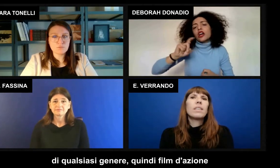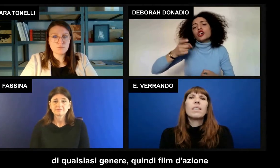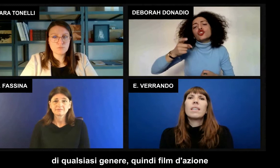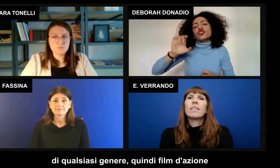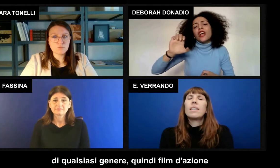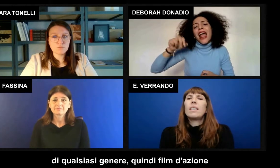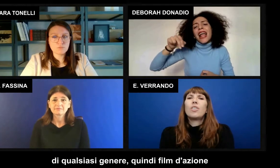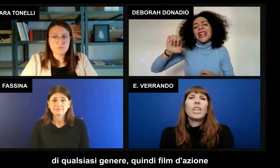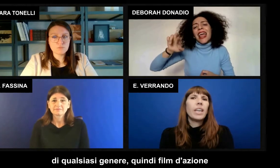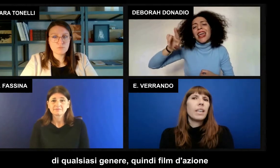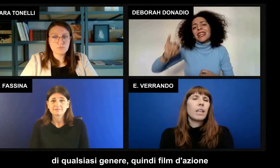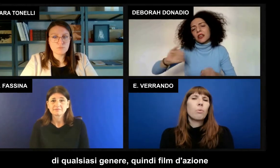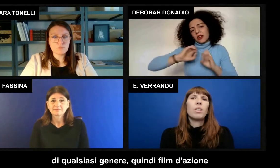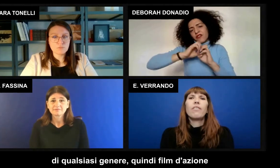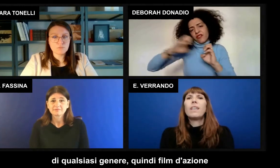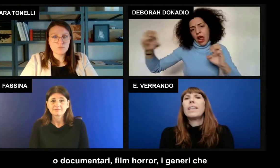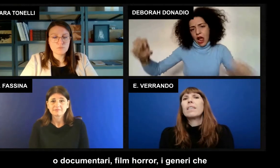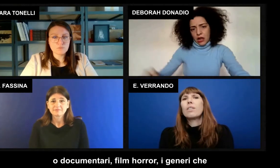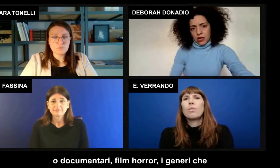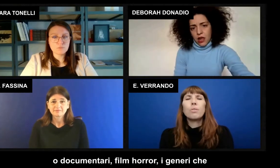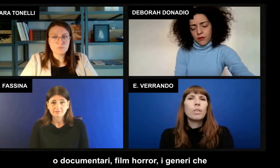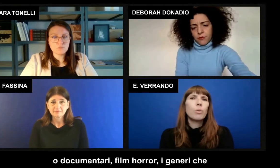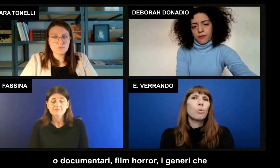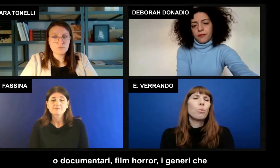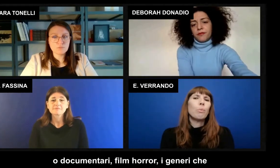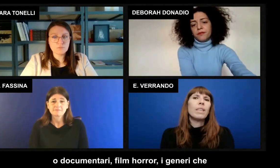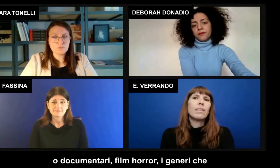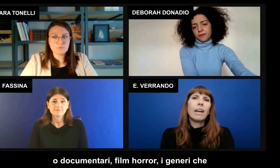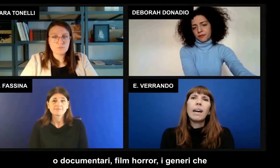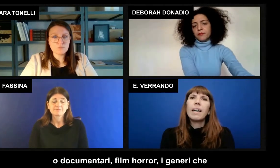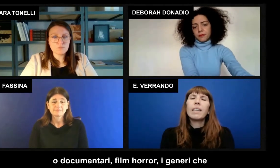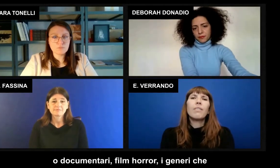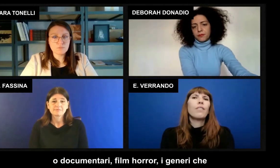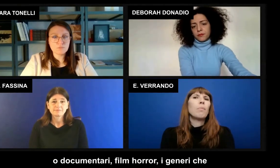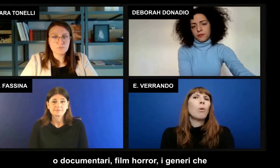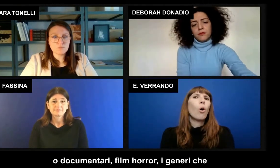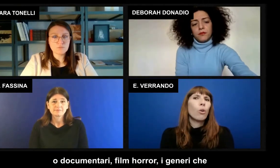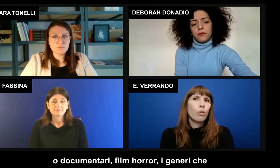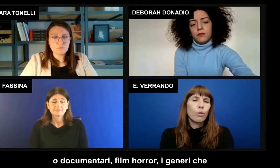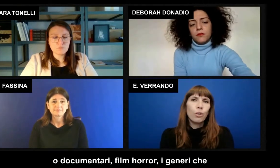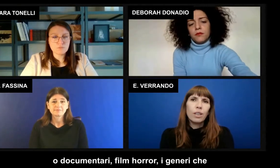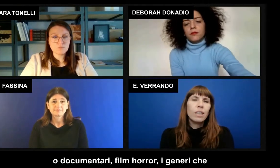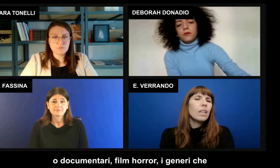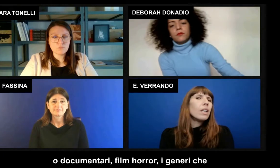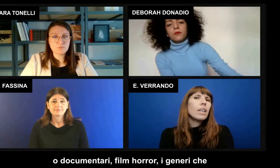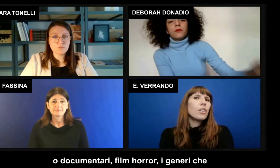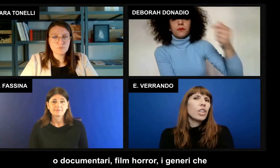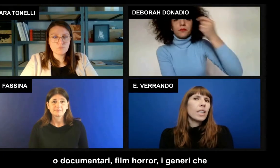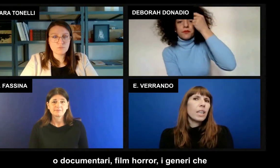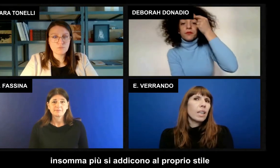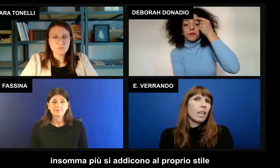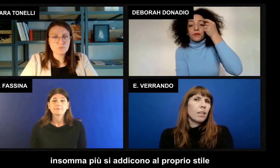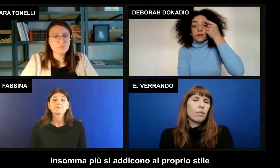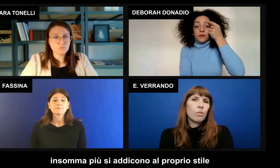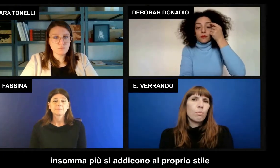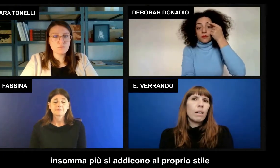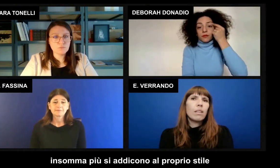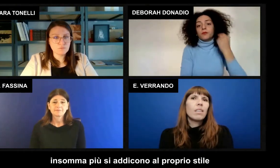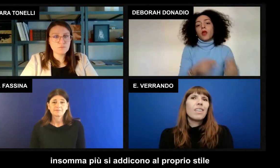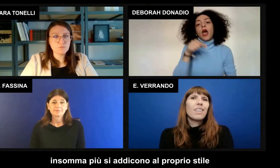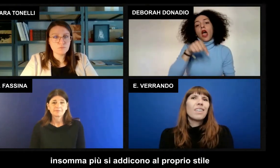di qualsiasi genere, quindi film d'azione o documentari, film horror, i generi che